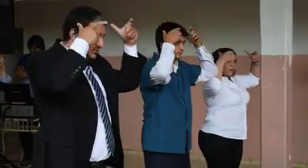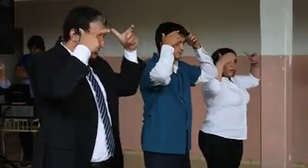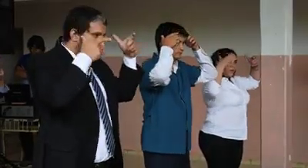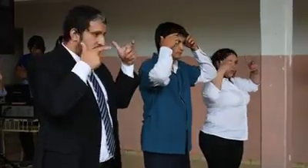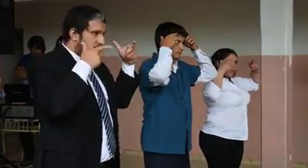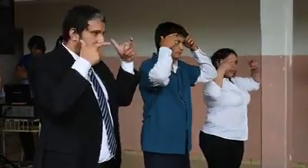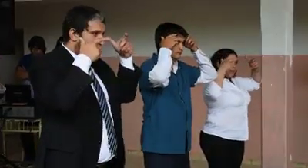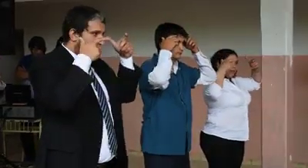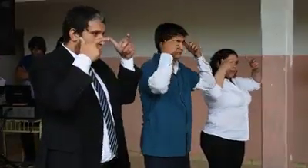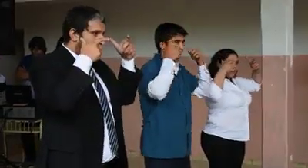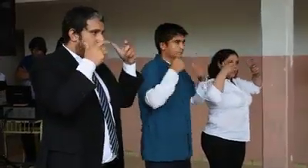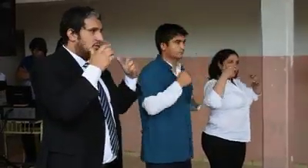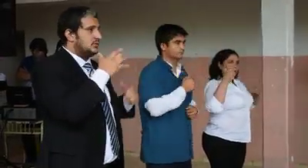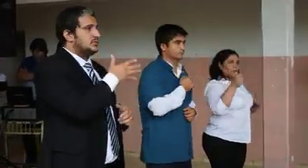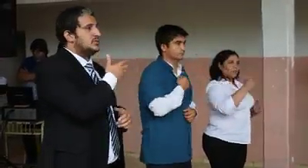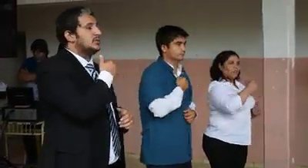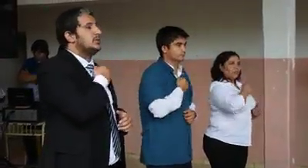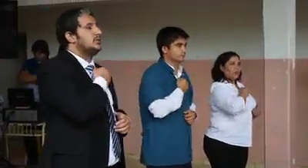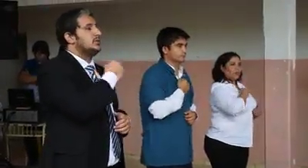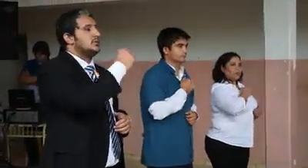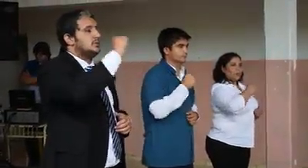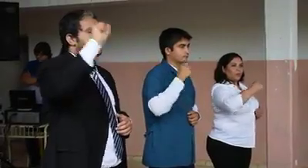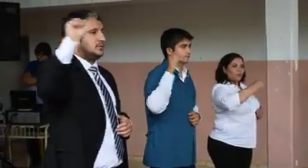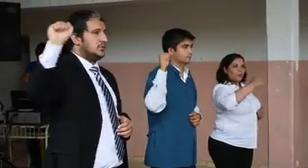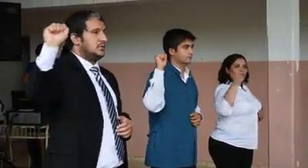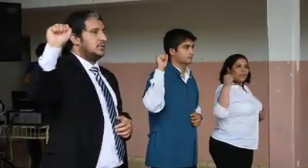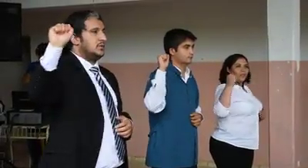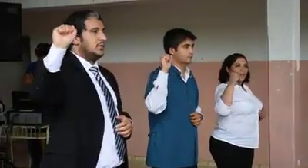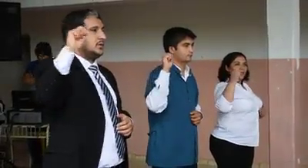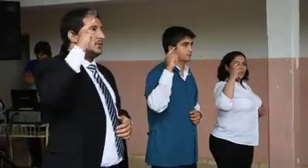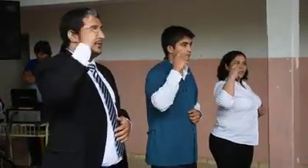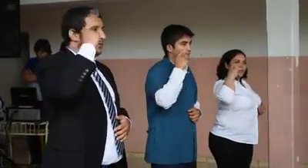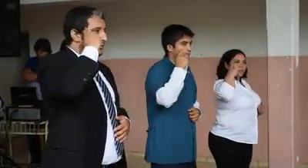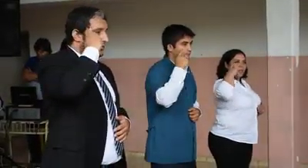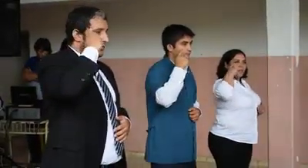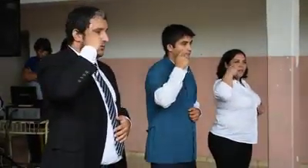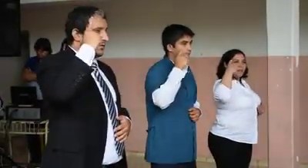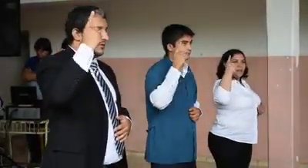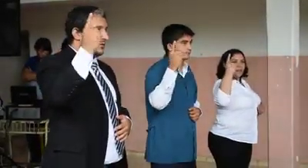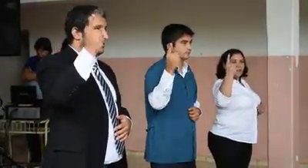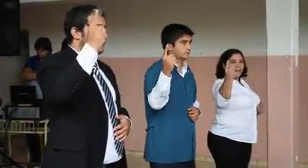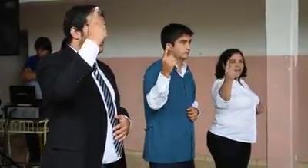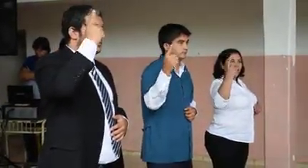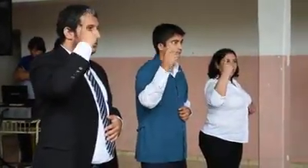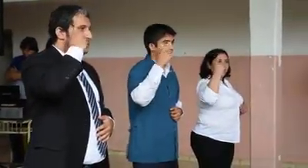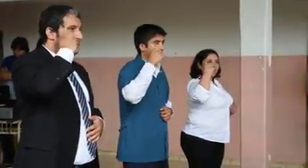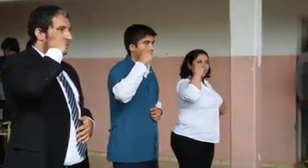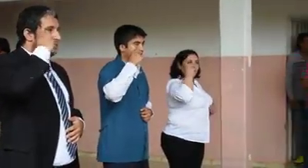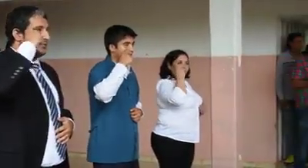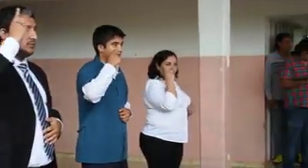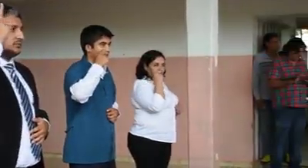coronados de gloria vivamos,